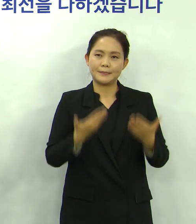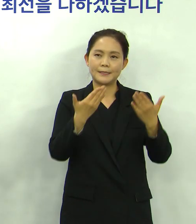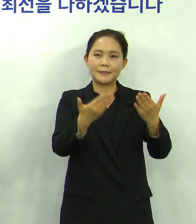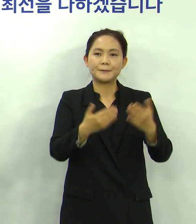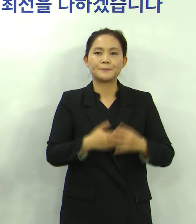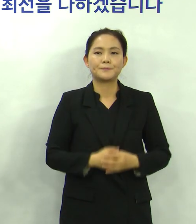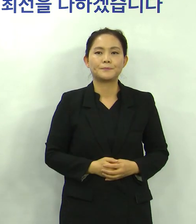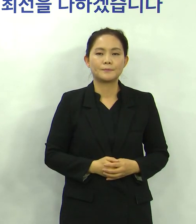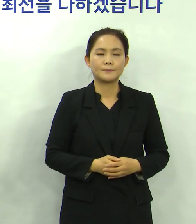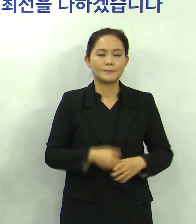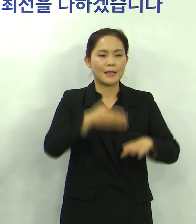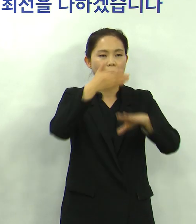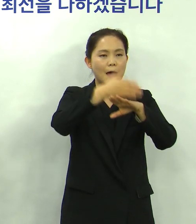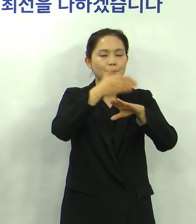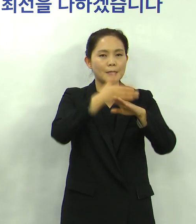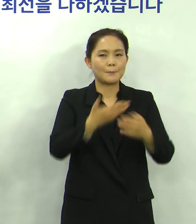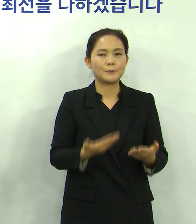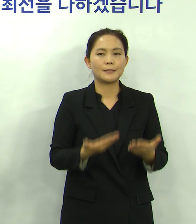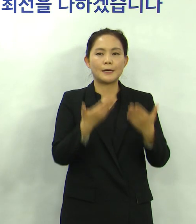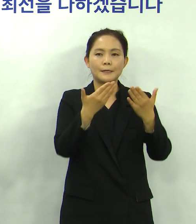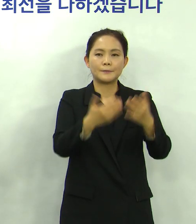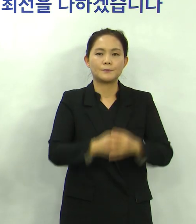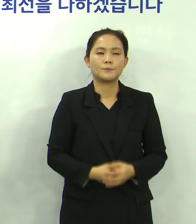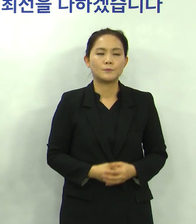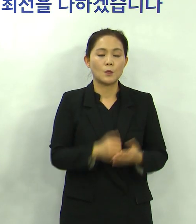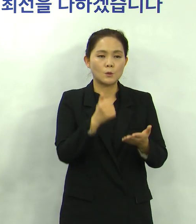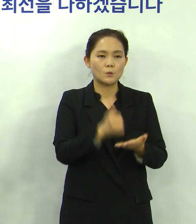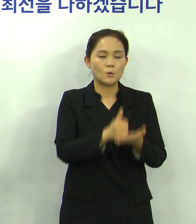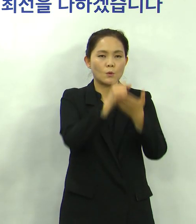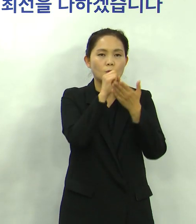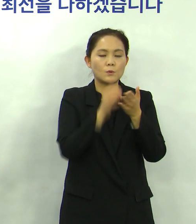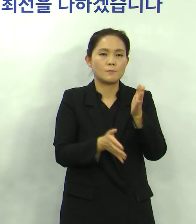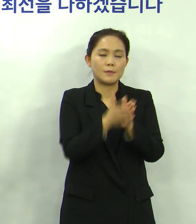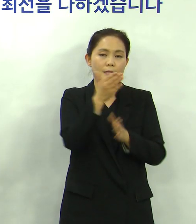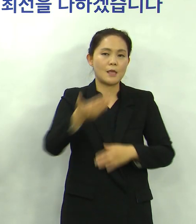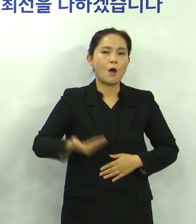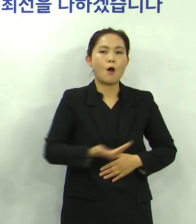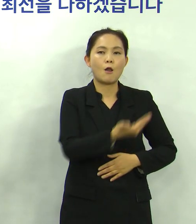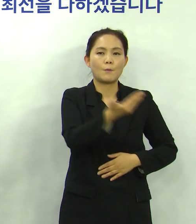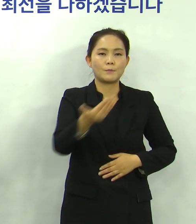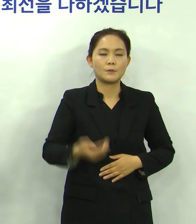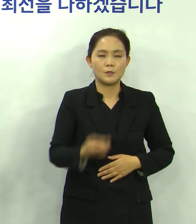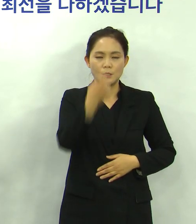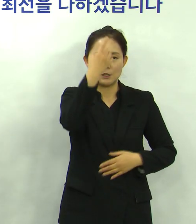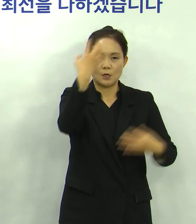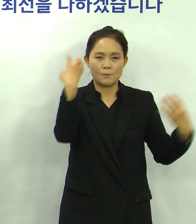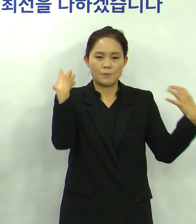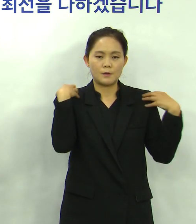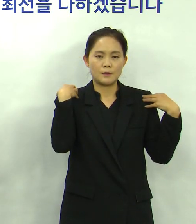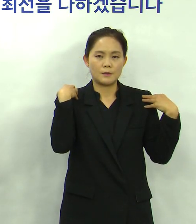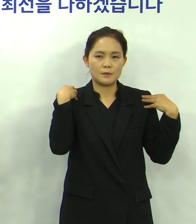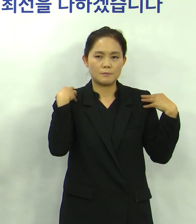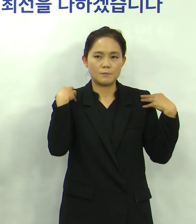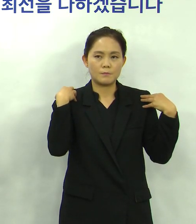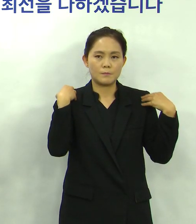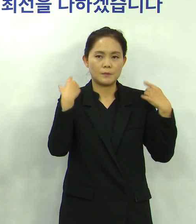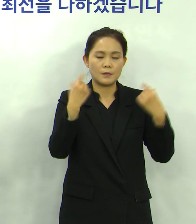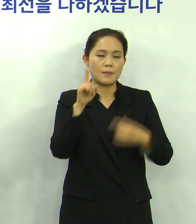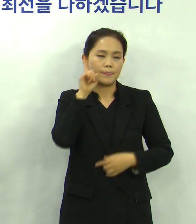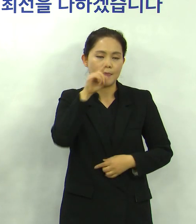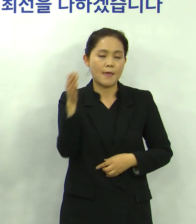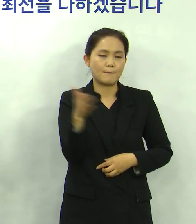대단히 감사합니다 존경하는 시민 여러분 정부가 예정대로 내일 고3 학생을